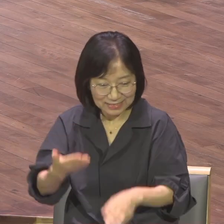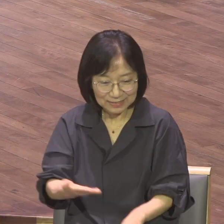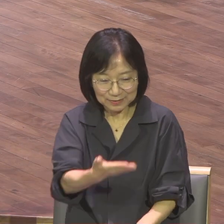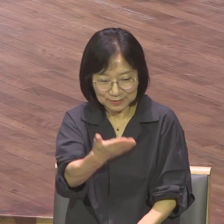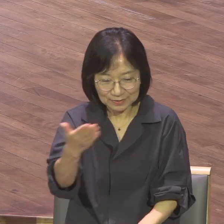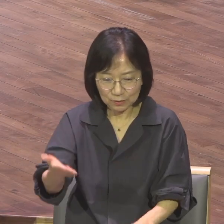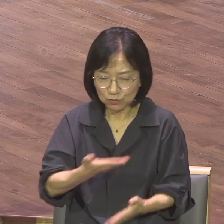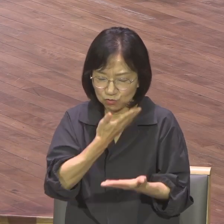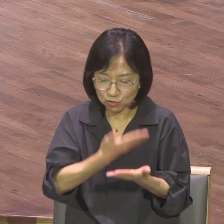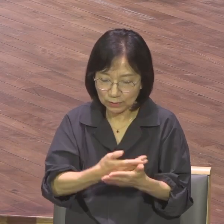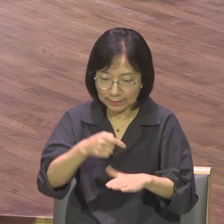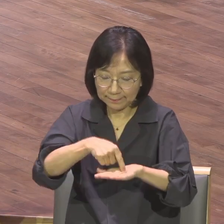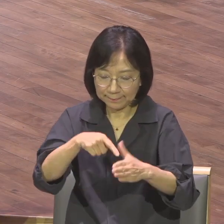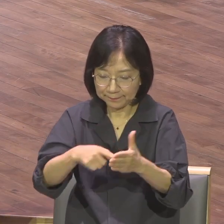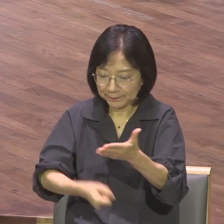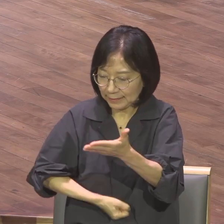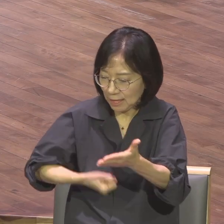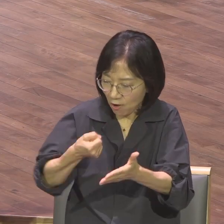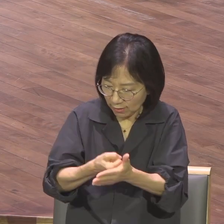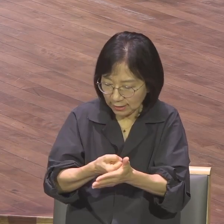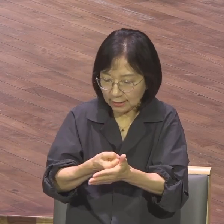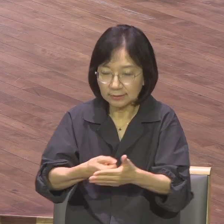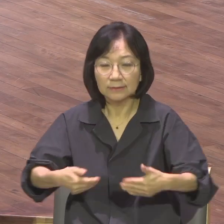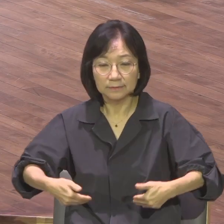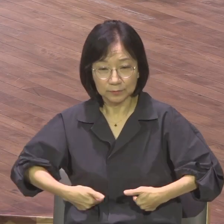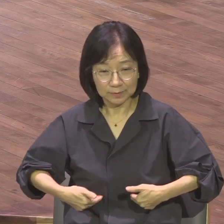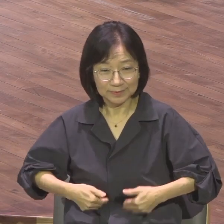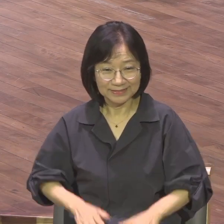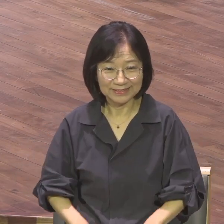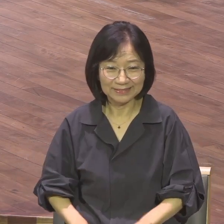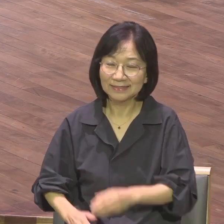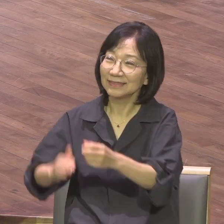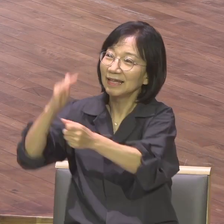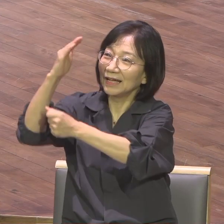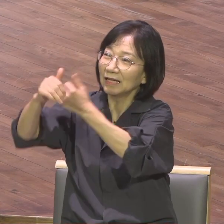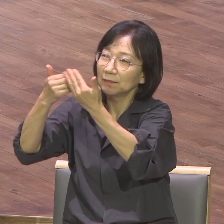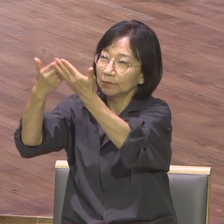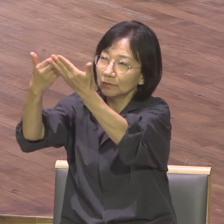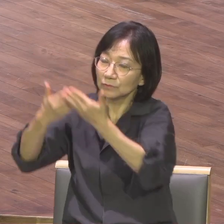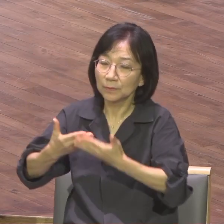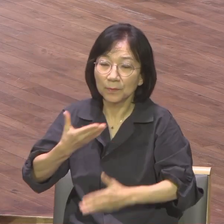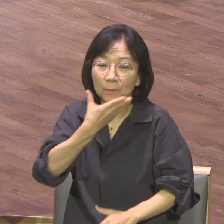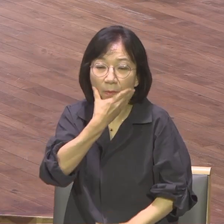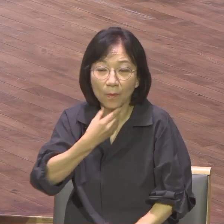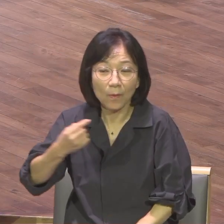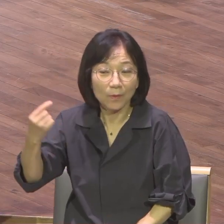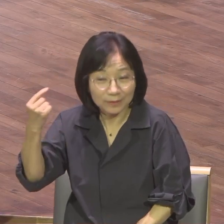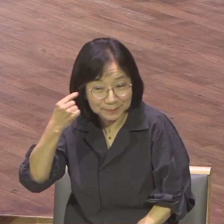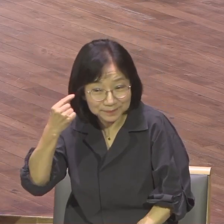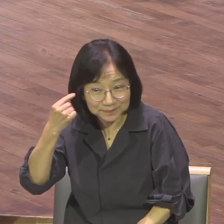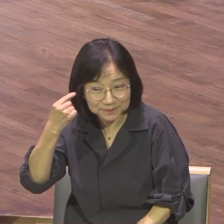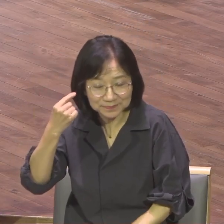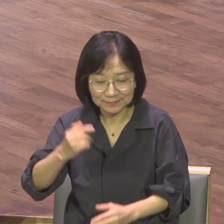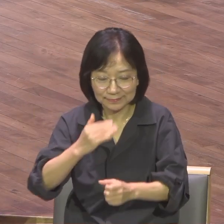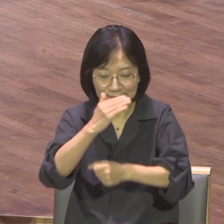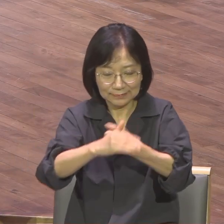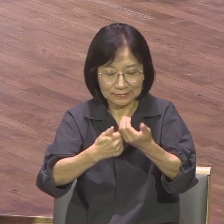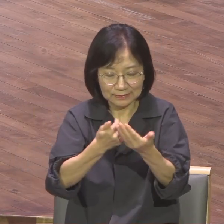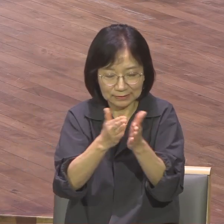필요합니다. 우리가 받은 이 복음은 하나님의 복음이고 성경 66권의 복음이기 때문에 주님이